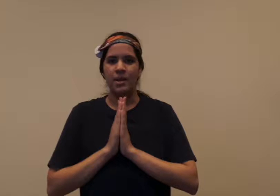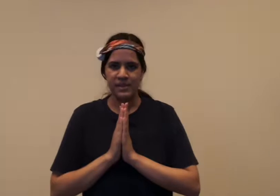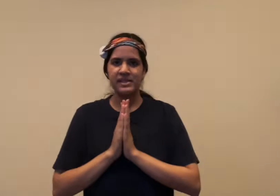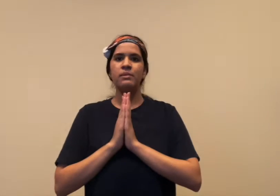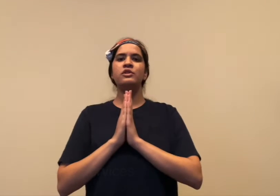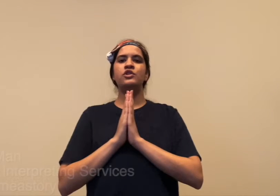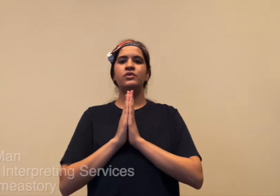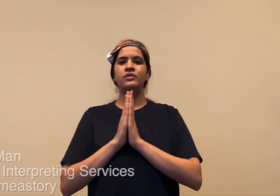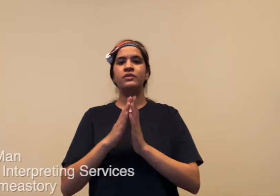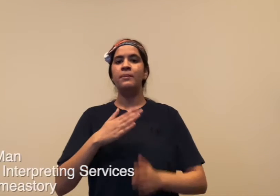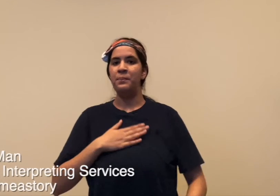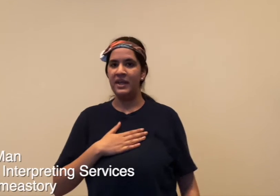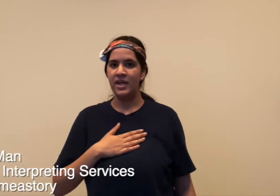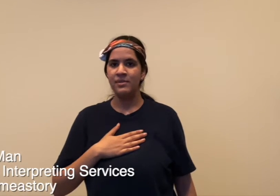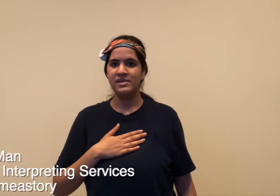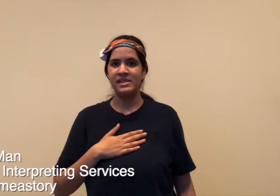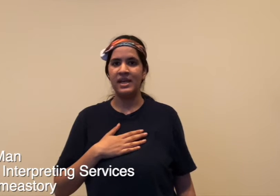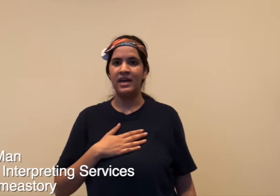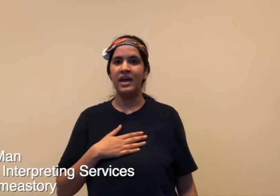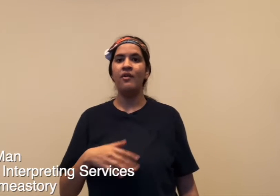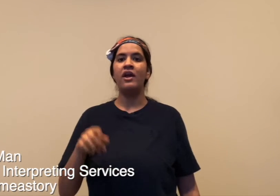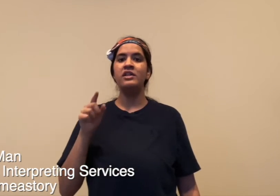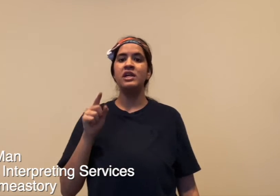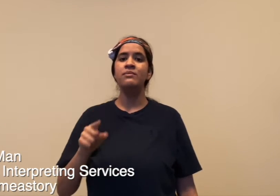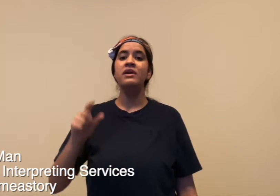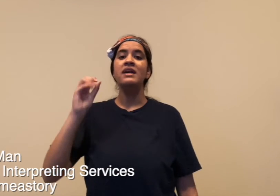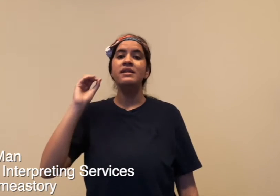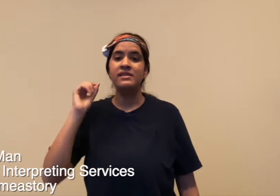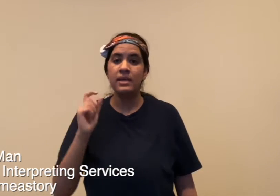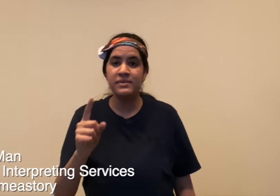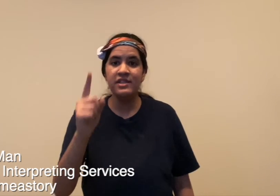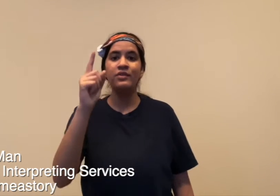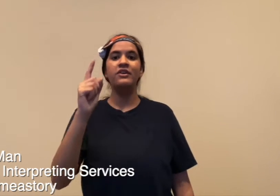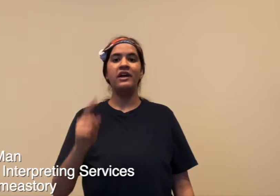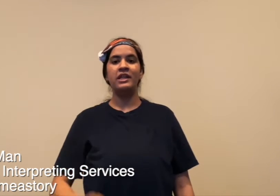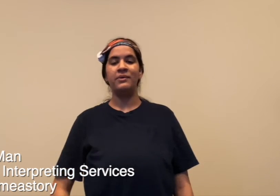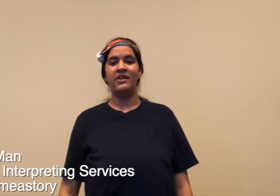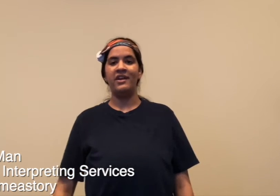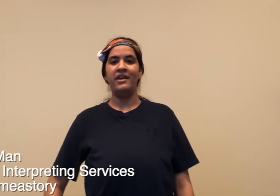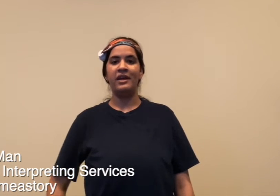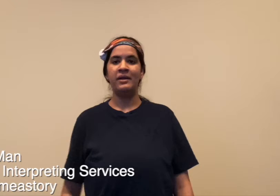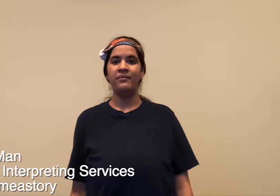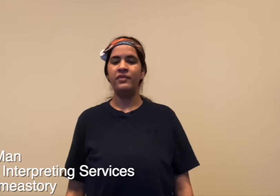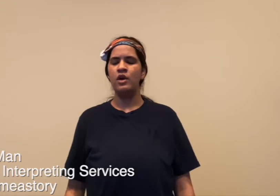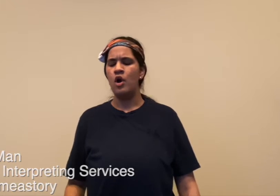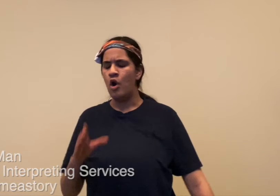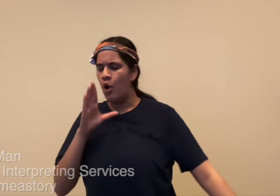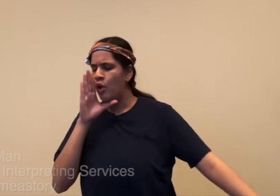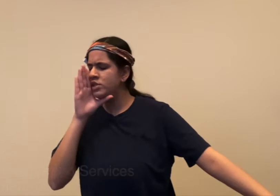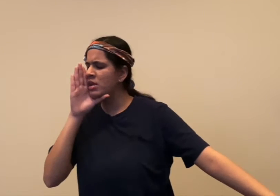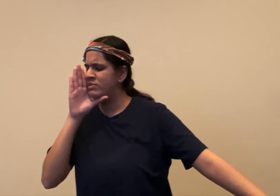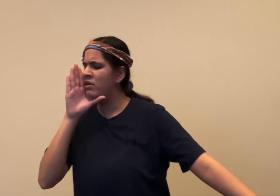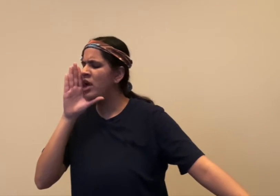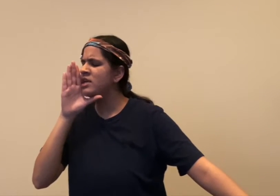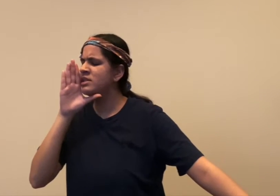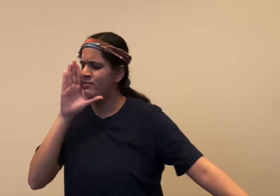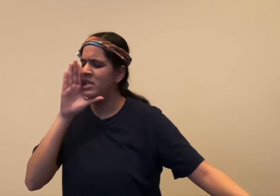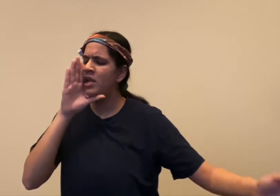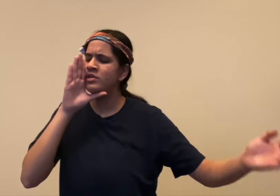हमस्ते बिच्चों मेरा नाम सिया है और आज हम सब्जियों के फाहदे बताएंगे सब्जी होला है सब्जी लइनो